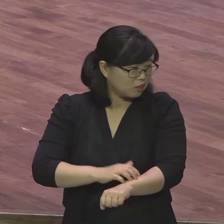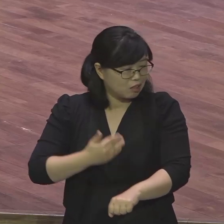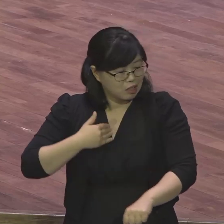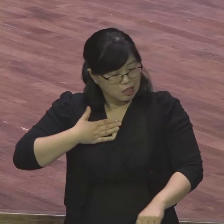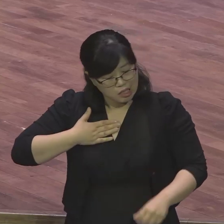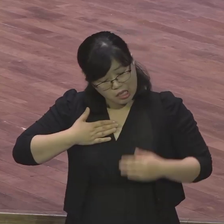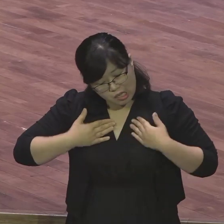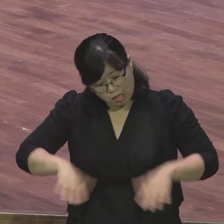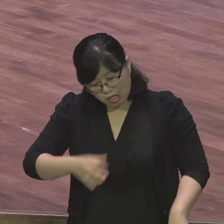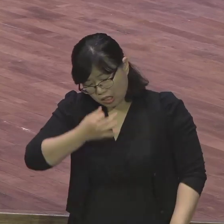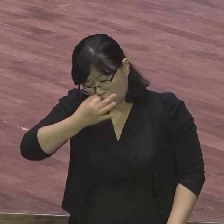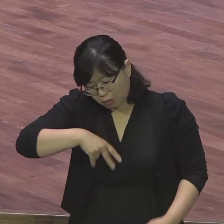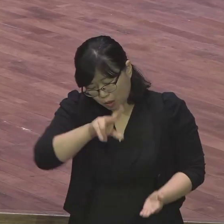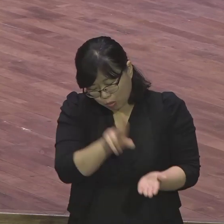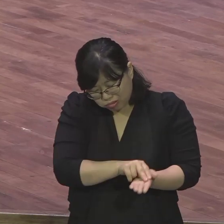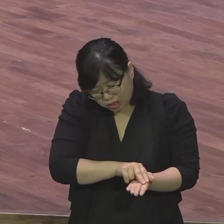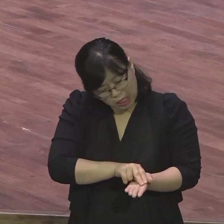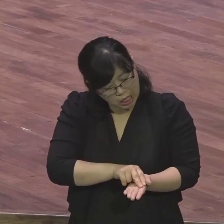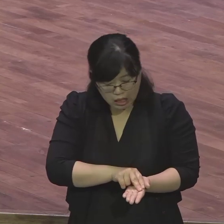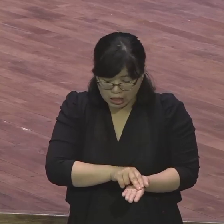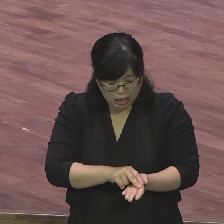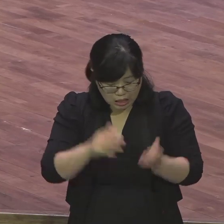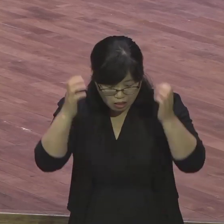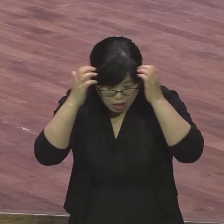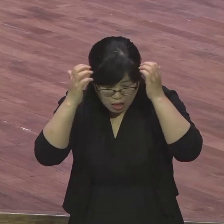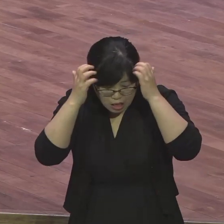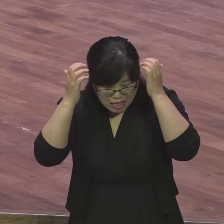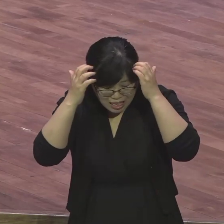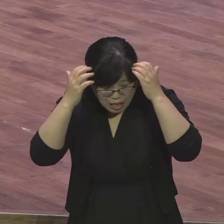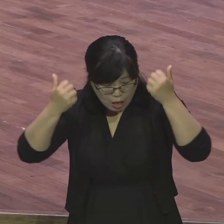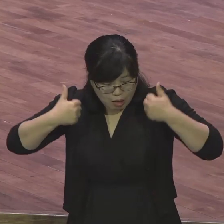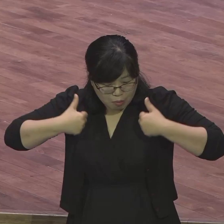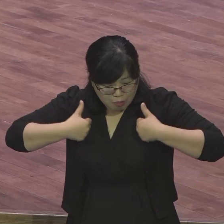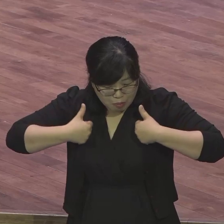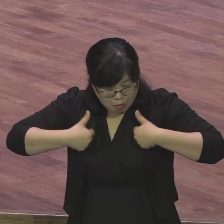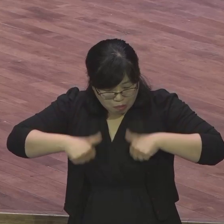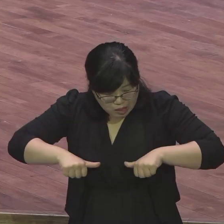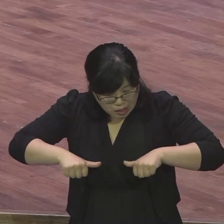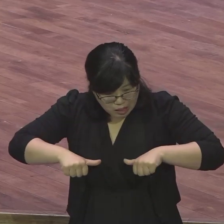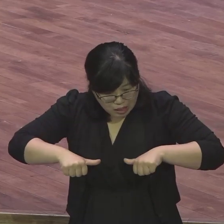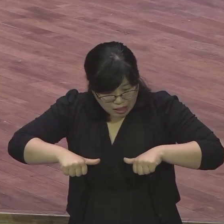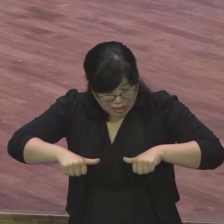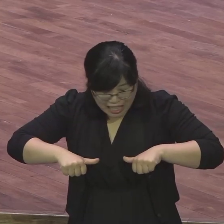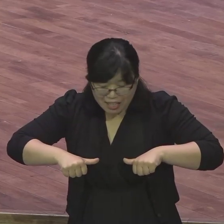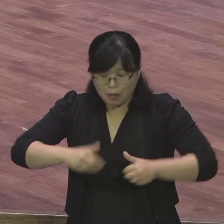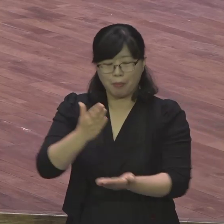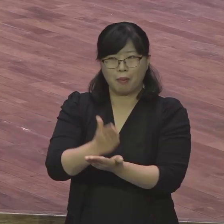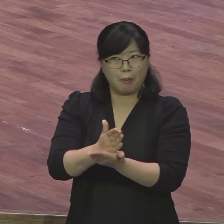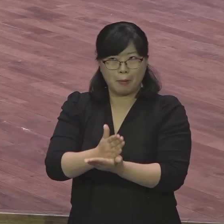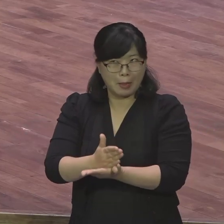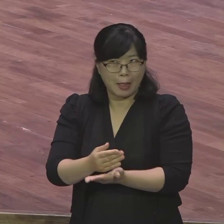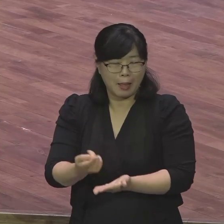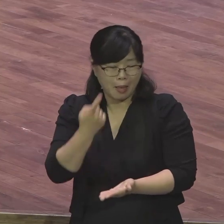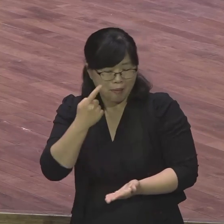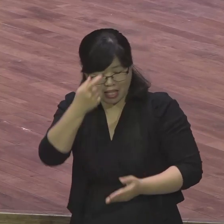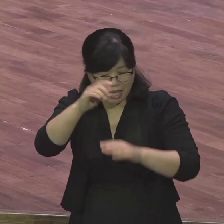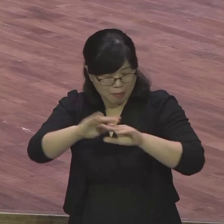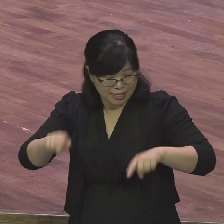힘을 내서 여러분 교회 나오게 된 것 성령의 도우심 믿으시기 바랍니다 내가 교회 가야지 예배 드려야지